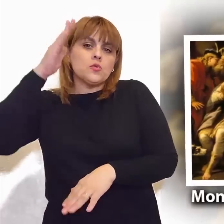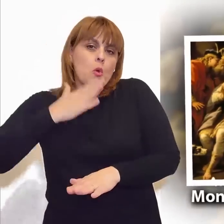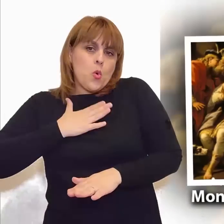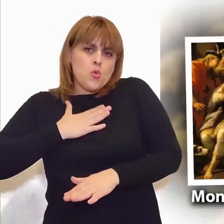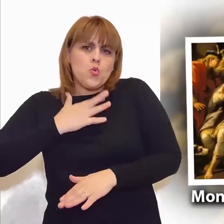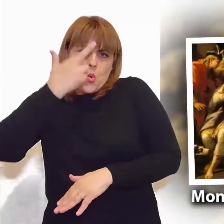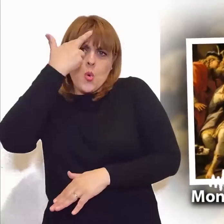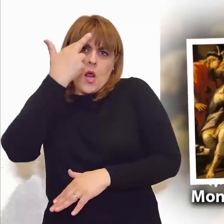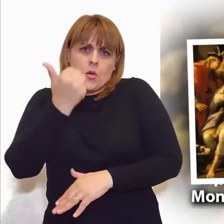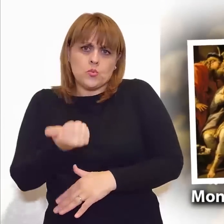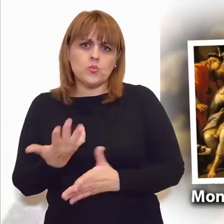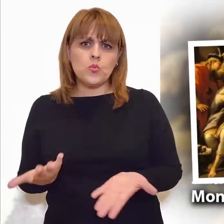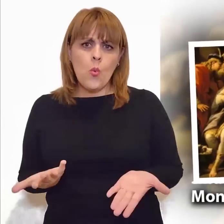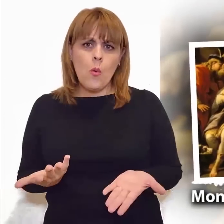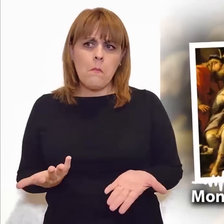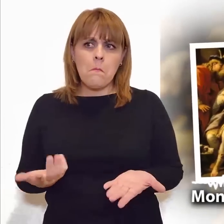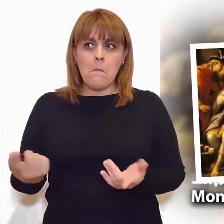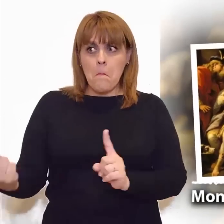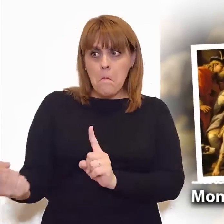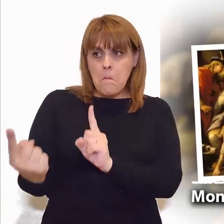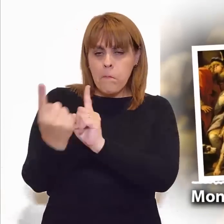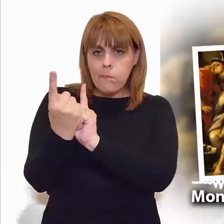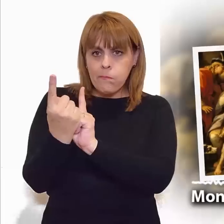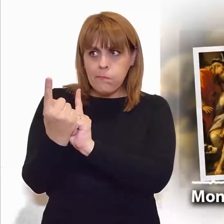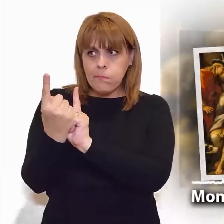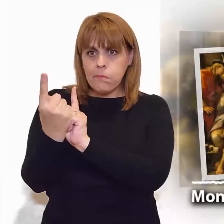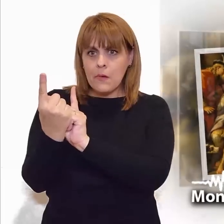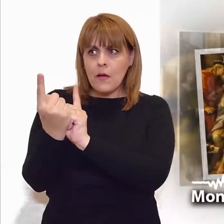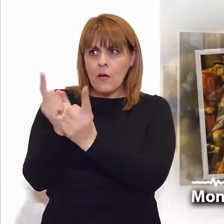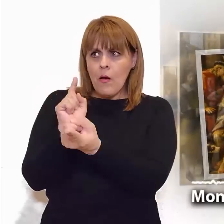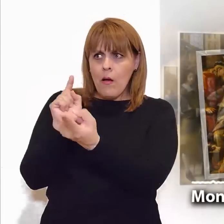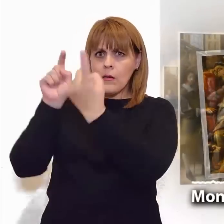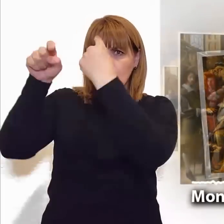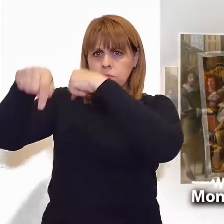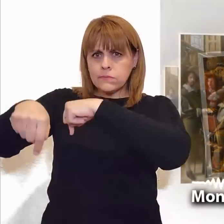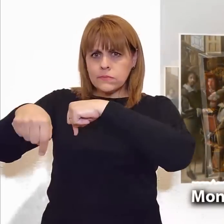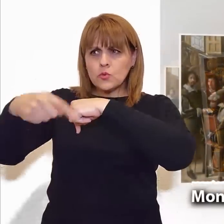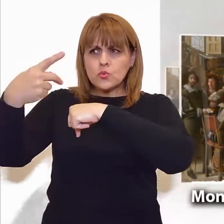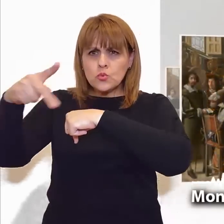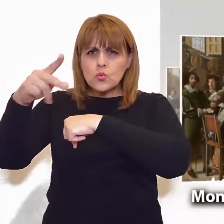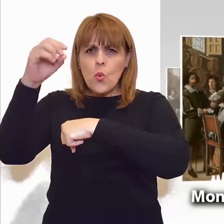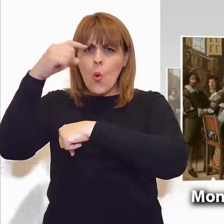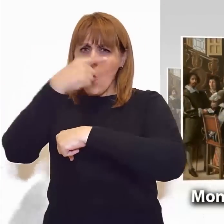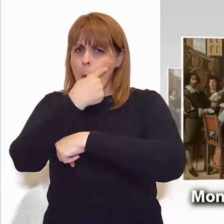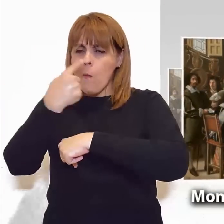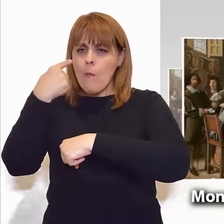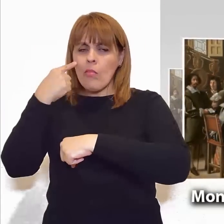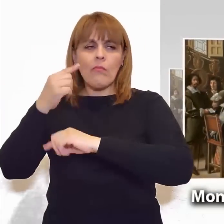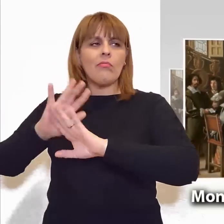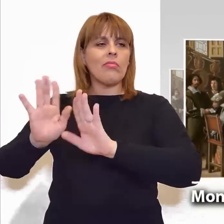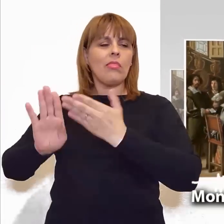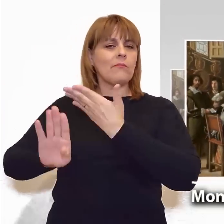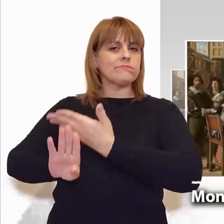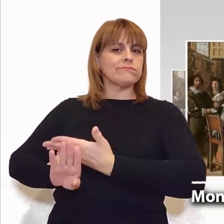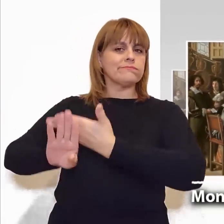proporciona, y es el mismo quien se califica como pecador y publicano. Mateo, cobrador